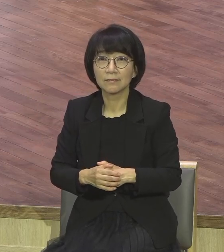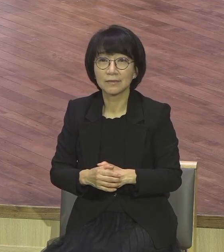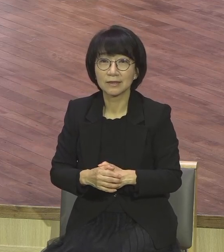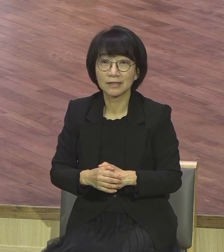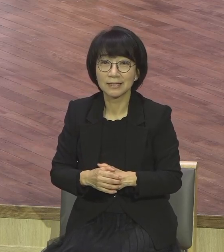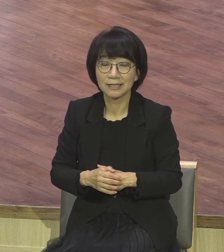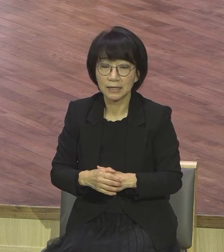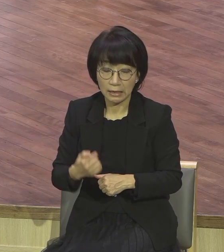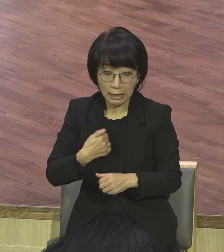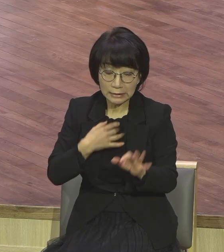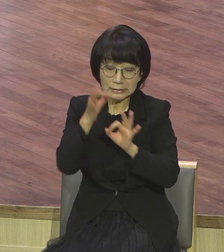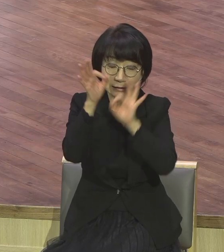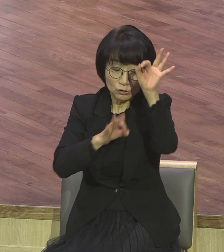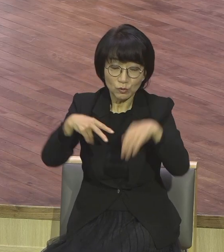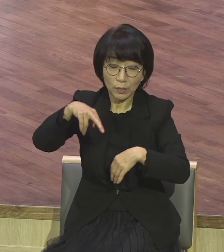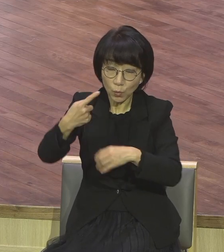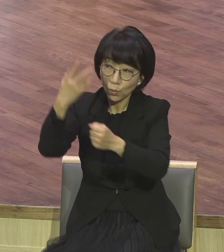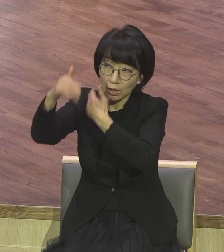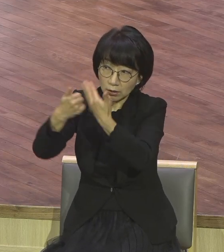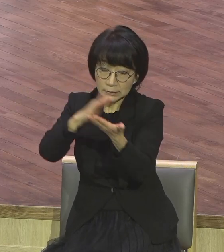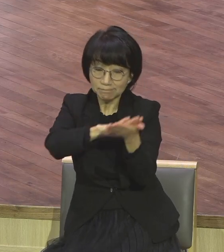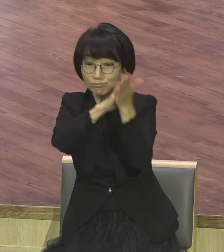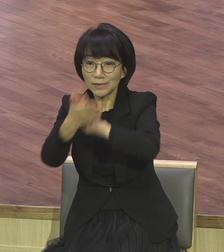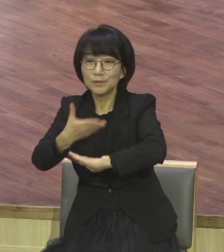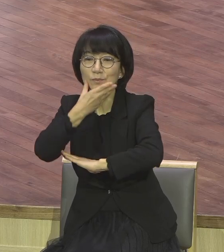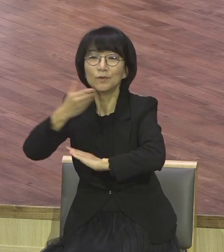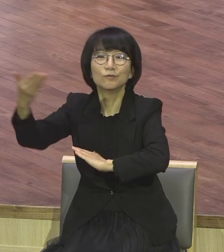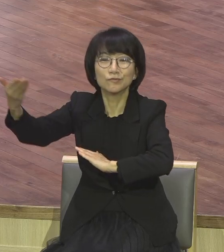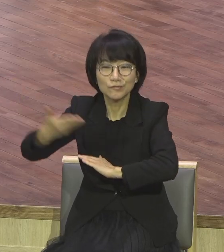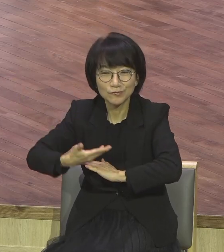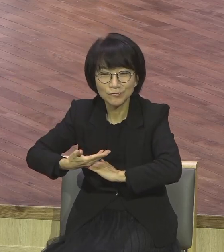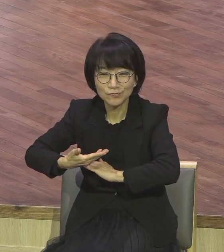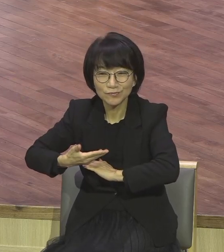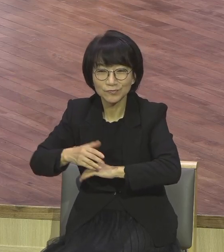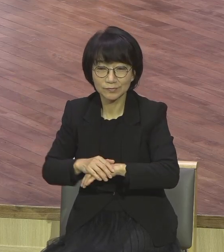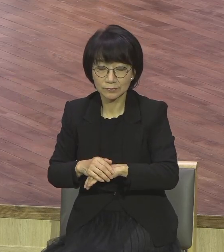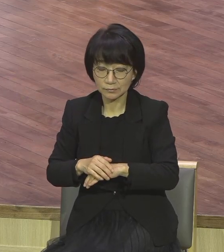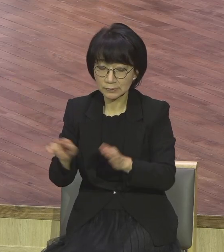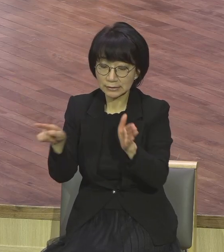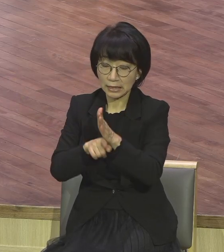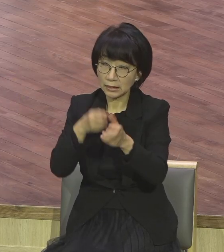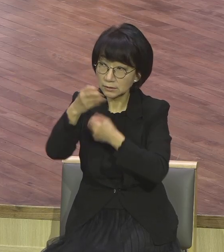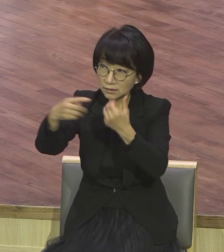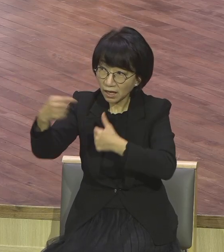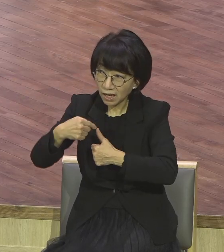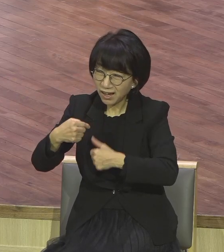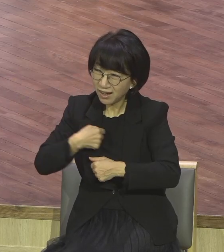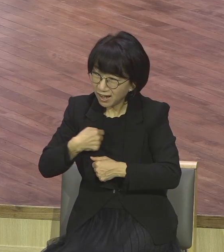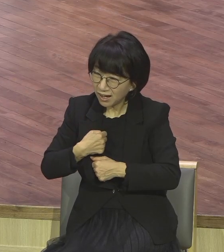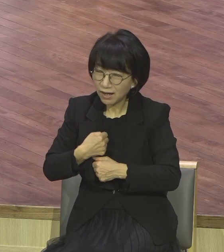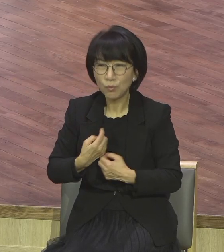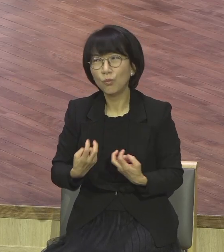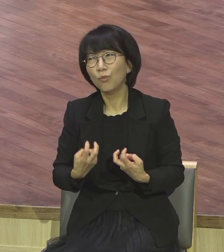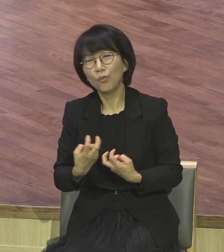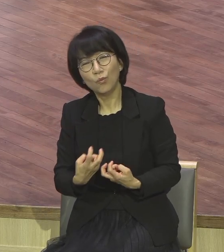바꿔주시더라니까 어디 가서 간증해라 내가 뭐 간증합니까 원고 없어 원고 어디 있어요 그냥